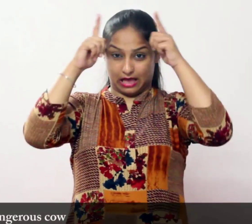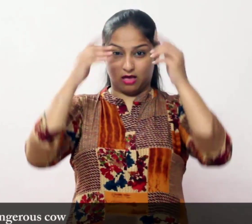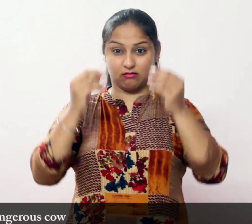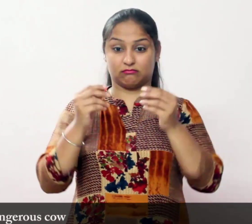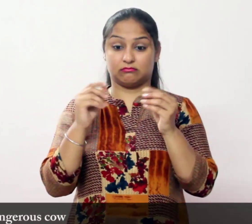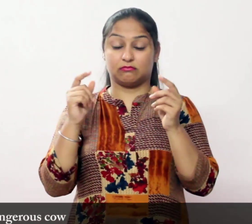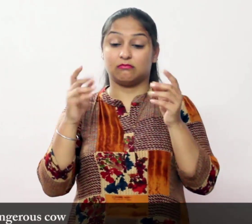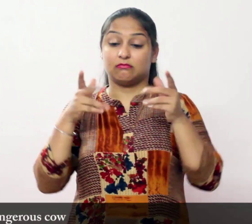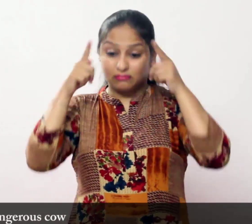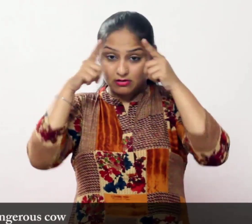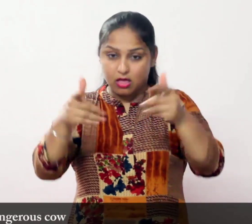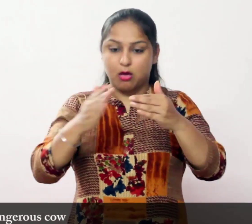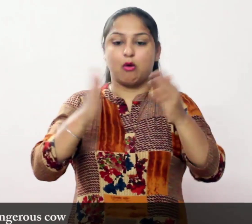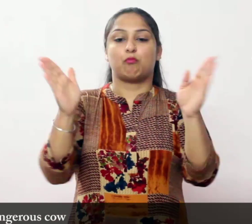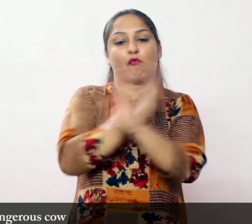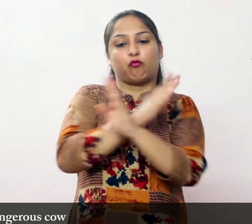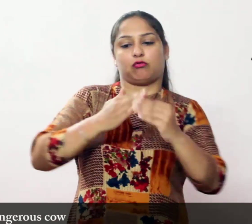खतरना गाय ना रखें